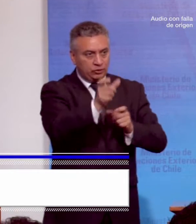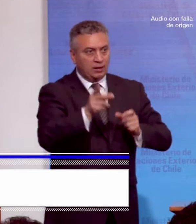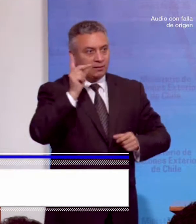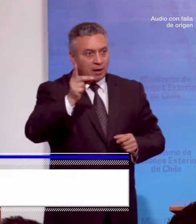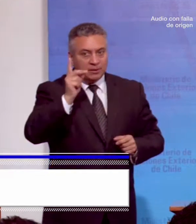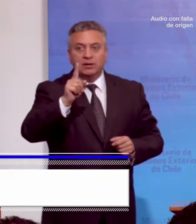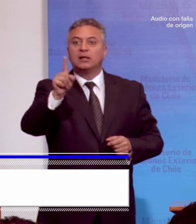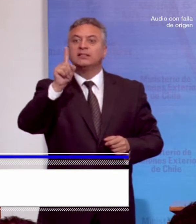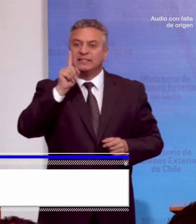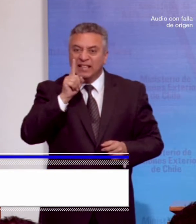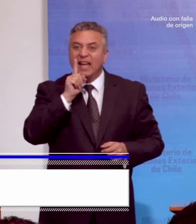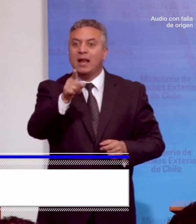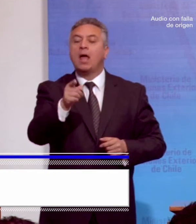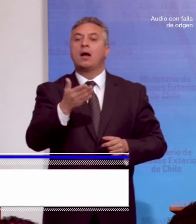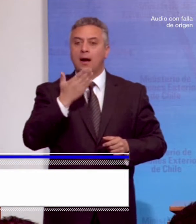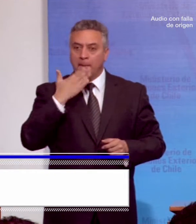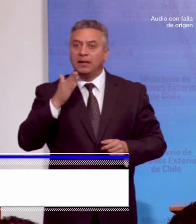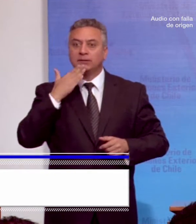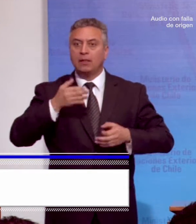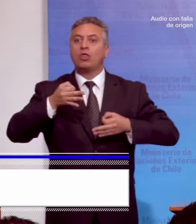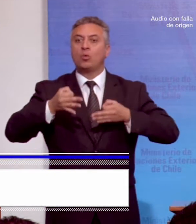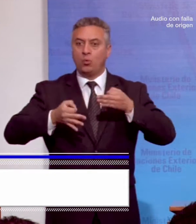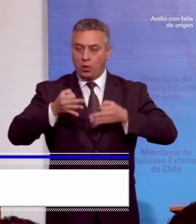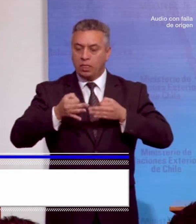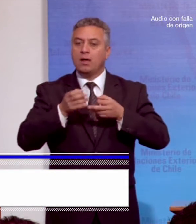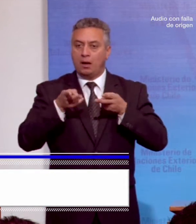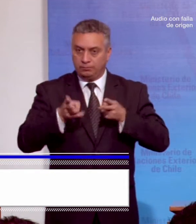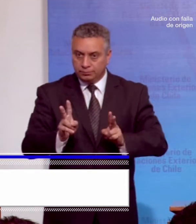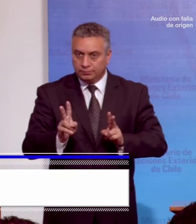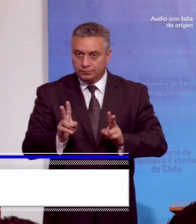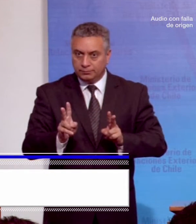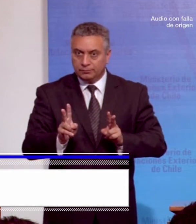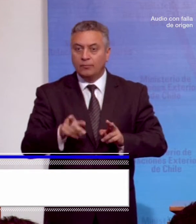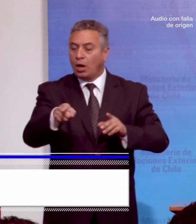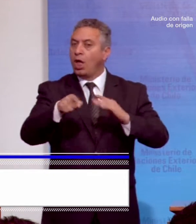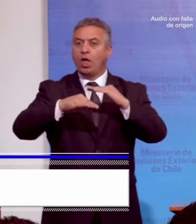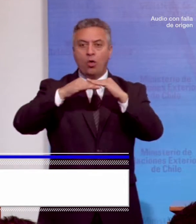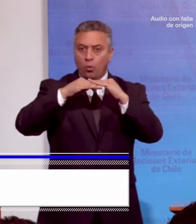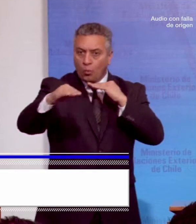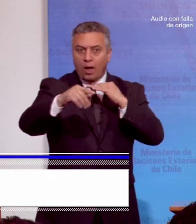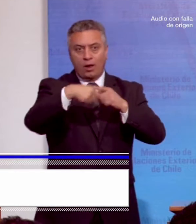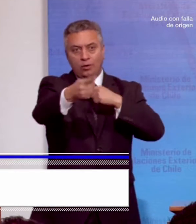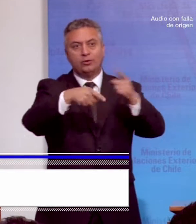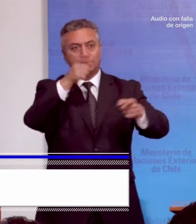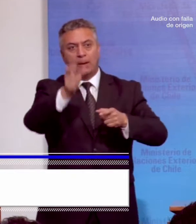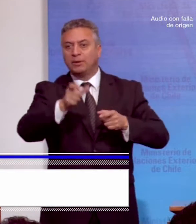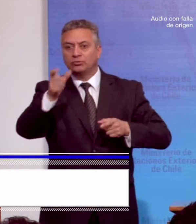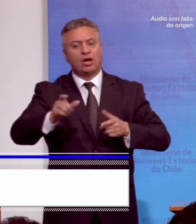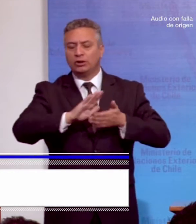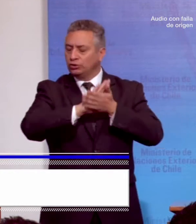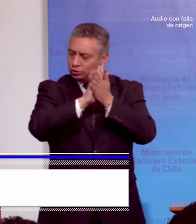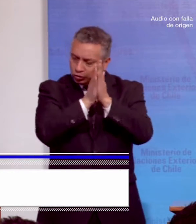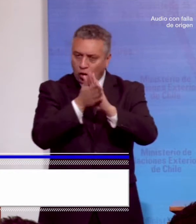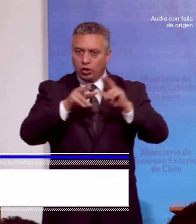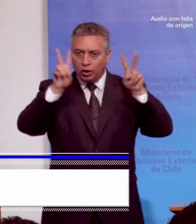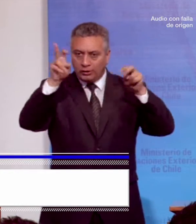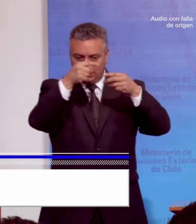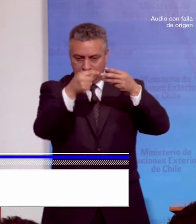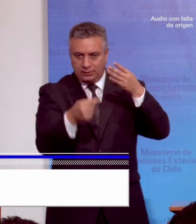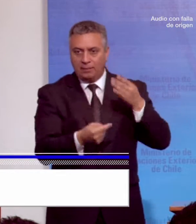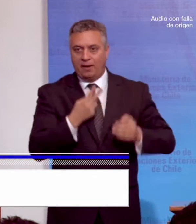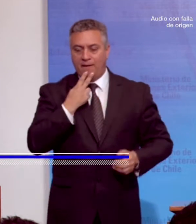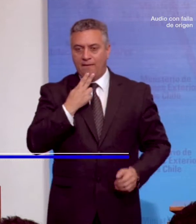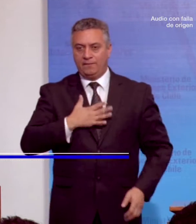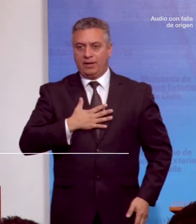tienen capacidad jurídica, en igualdad de condiciones con las demás en todos los aspectos de la vida. Además,